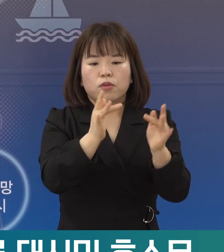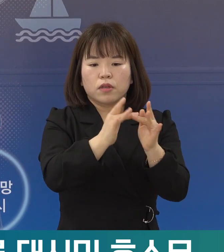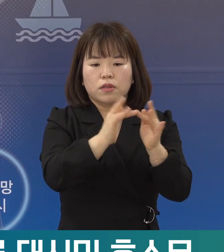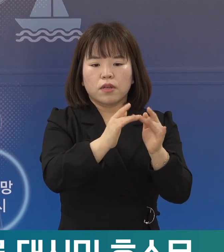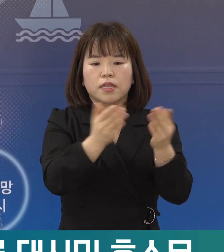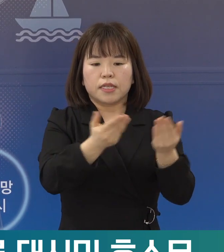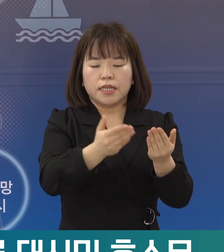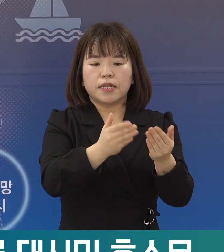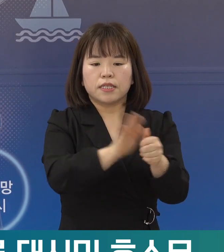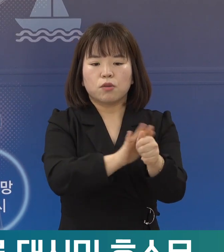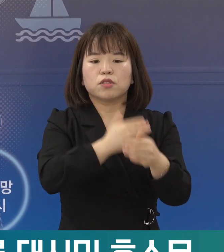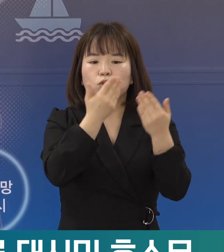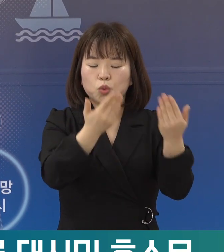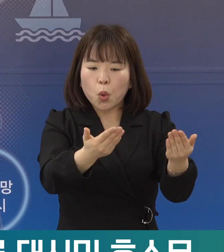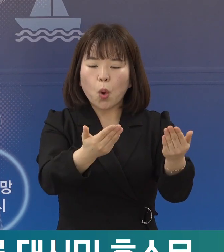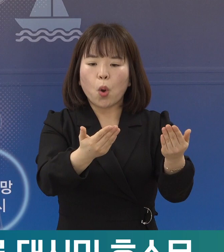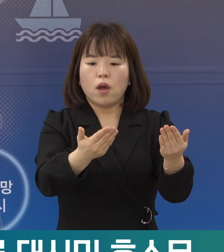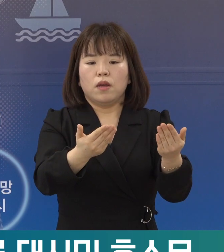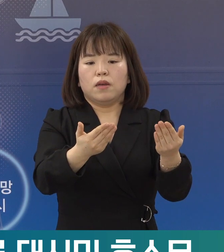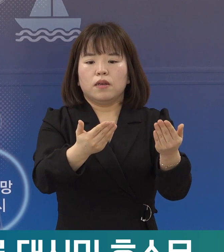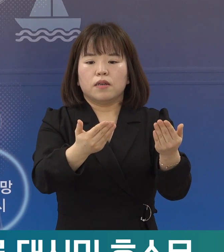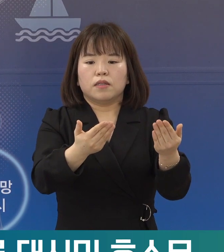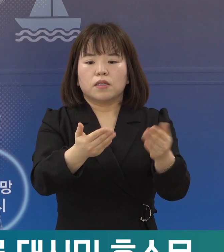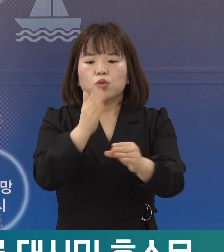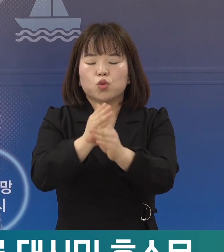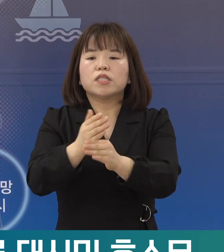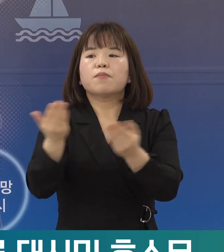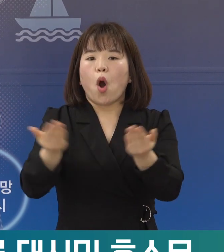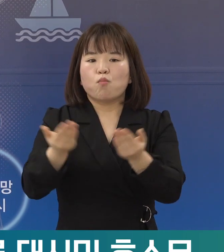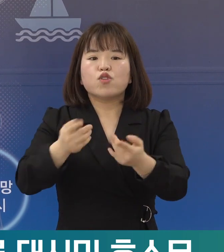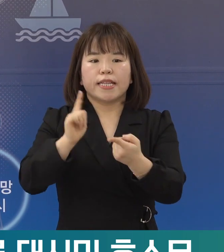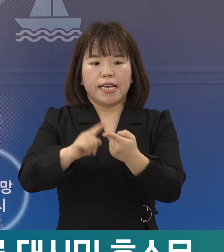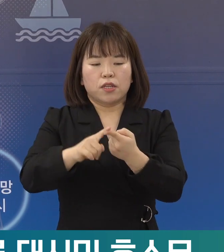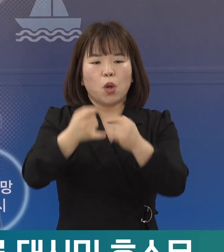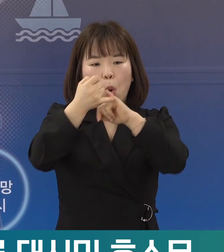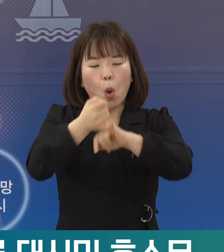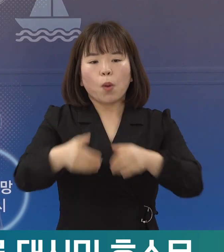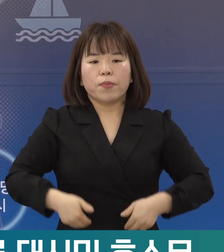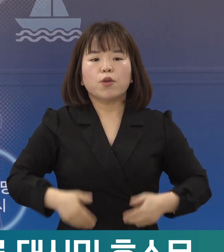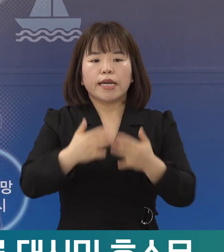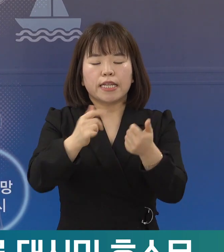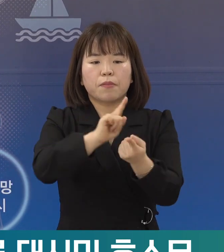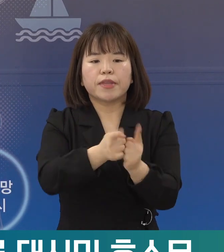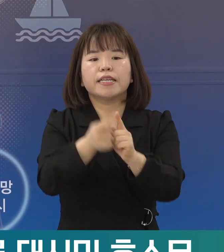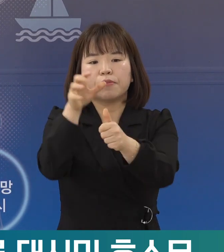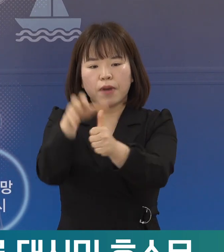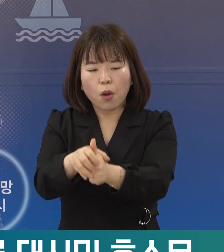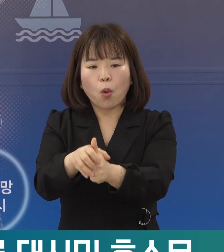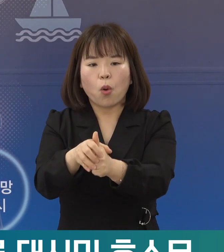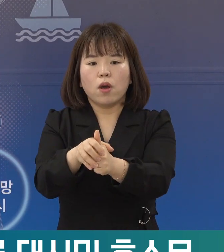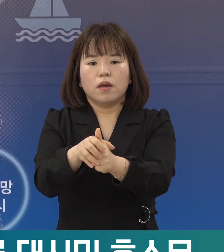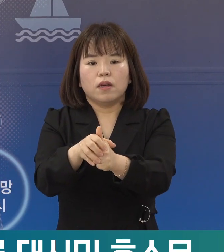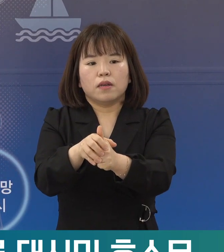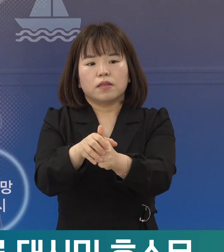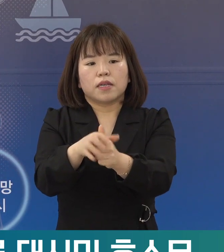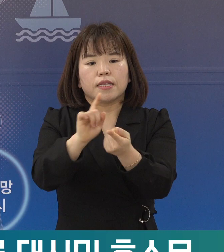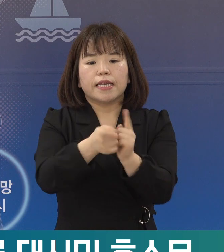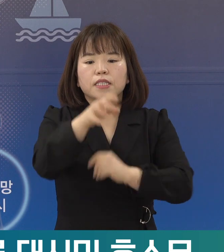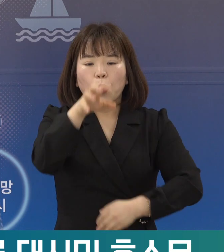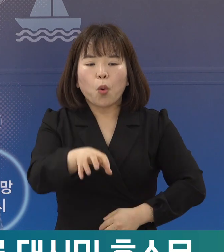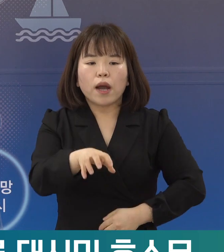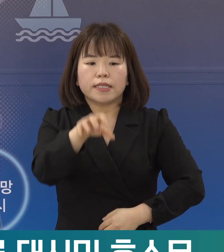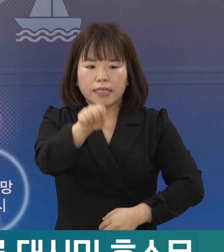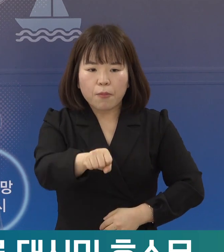재난대응과 민원업무 등 핵심 업무는 필수 대체 인력 지정, 대체 공간 확보 등